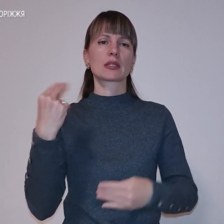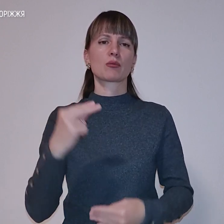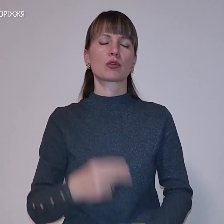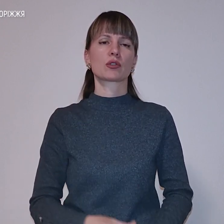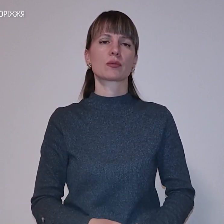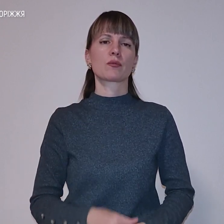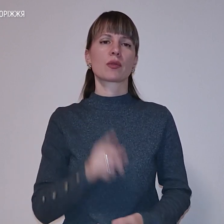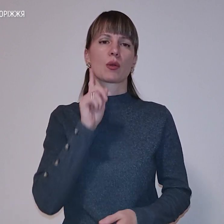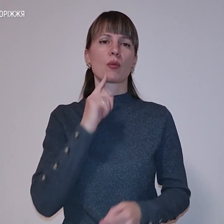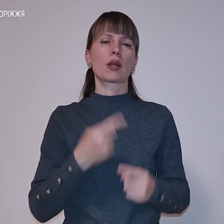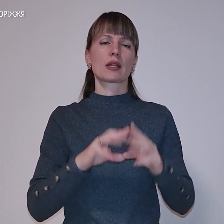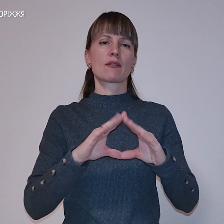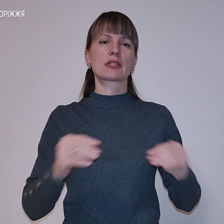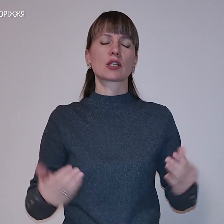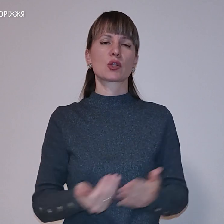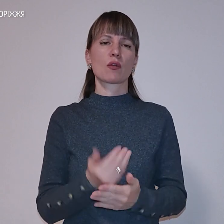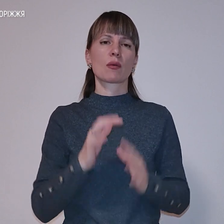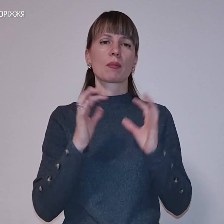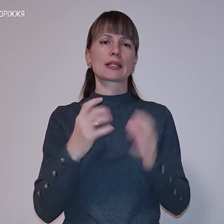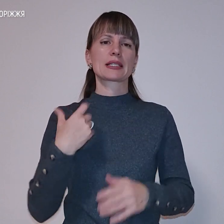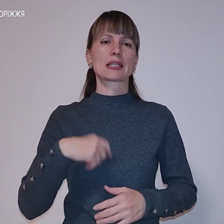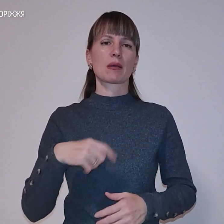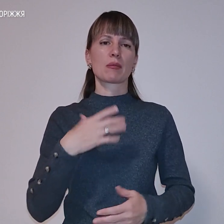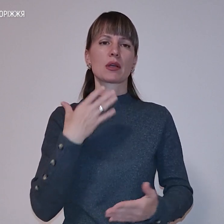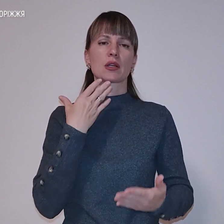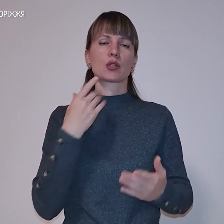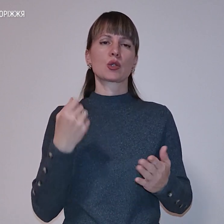І поки це всі новини. Бережіть себе та до зустрічі.